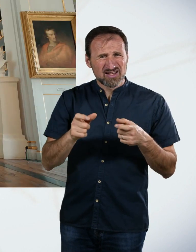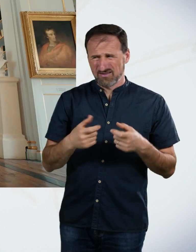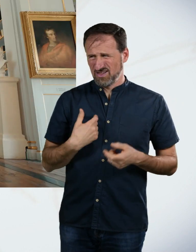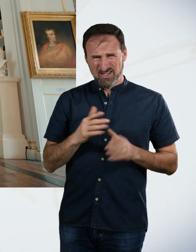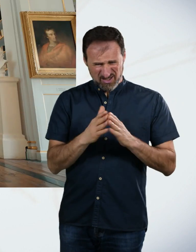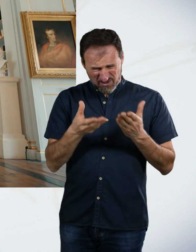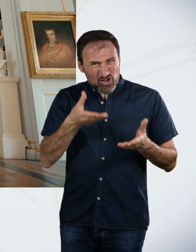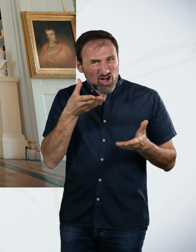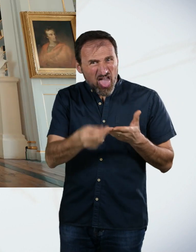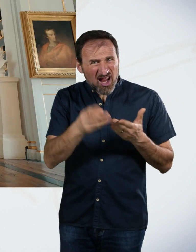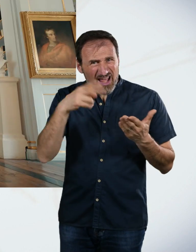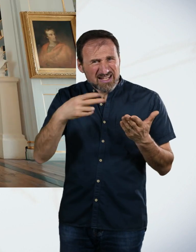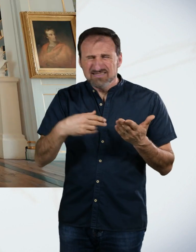mussten wir erstmal dieses Buch finden.